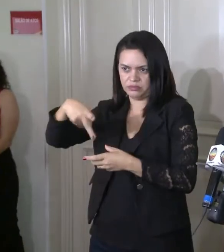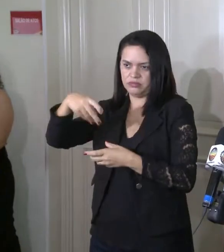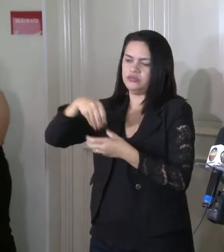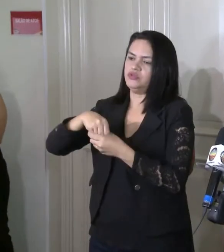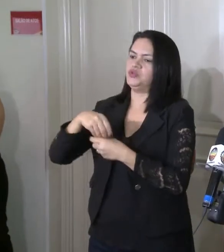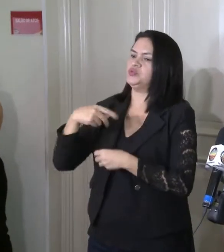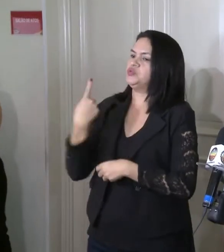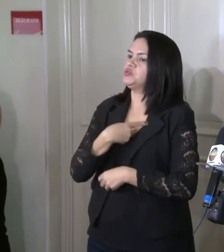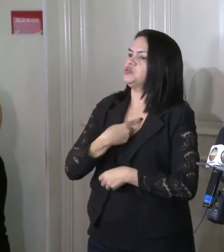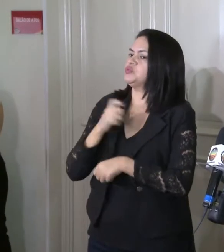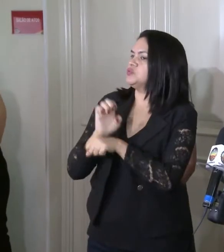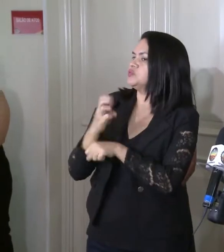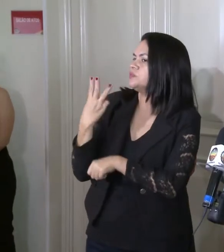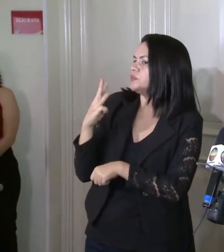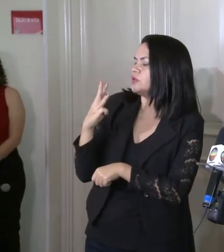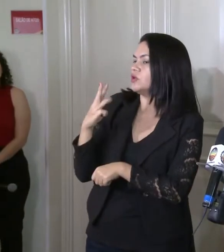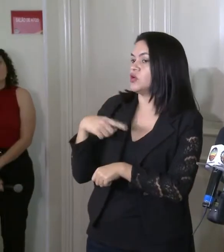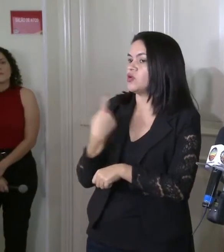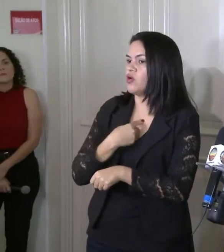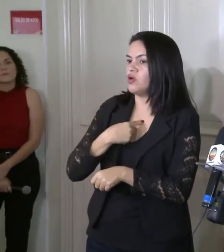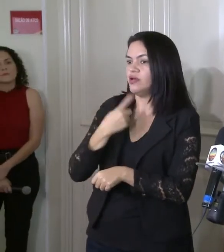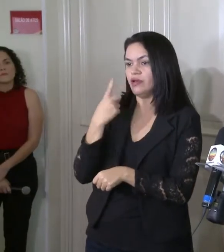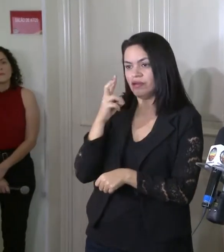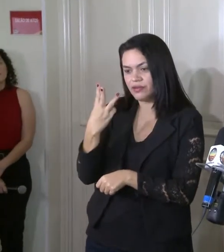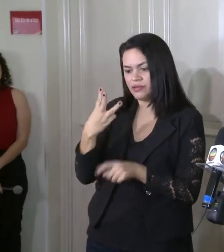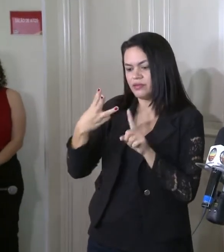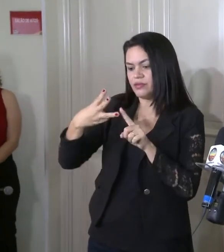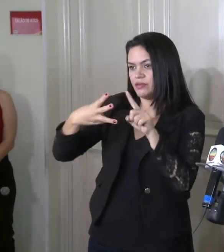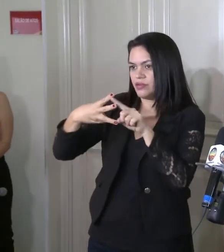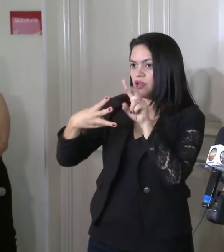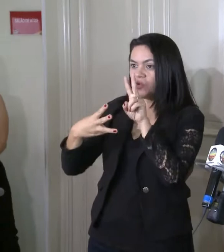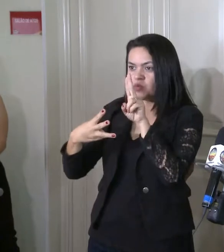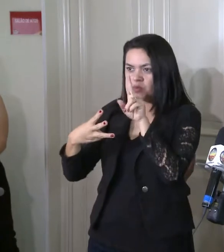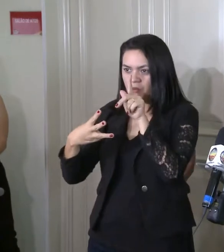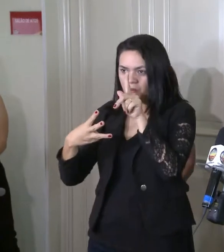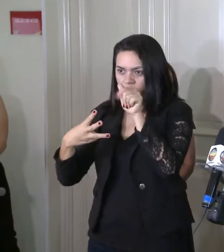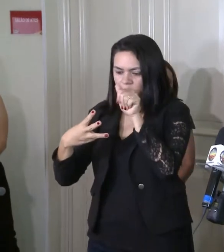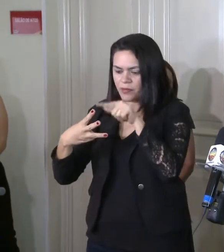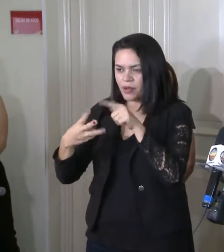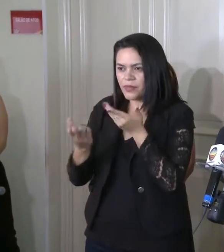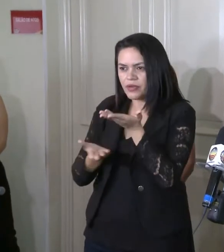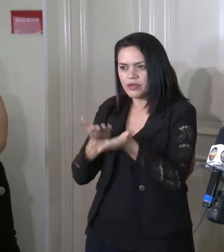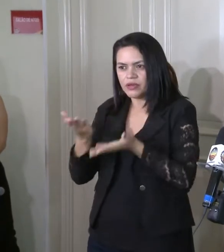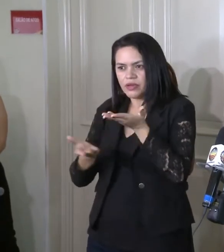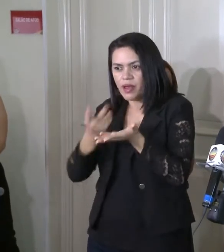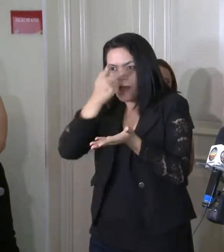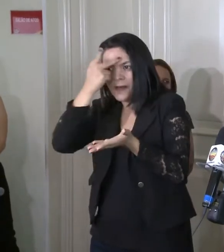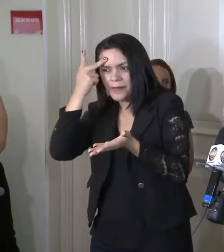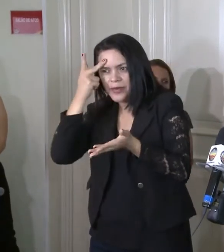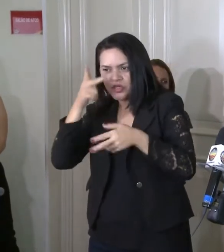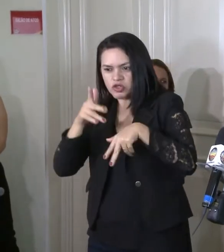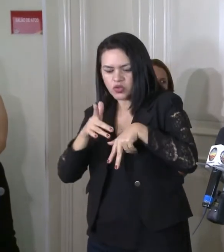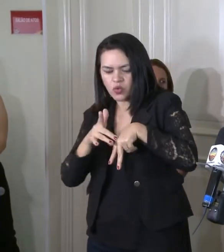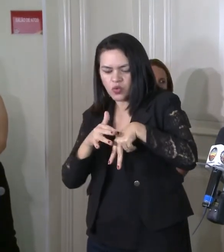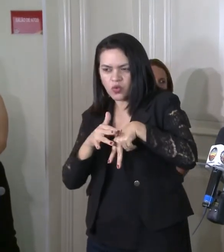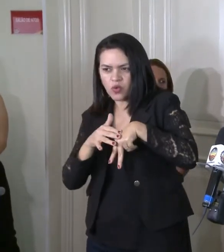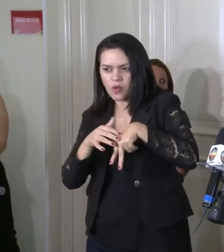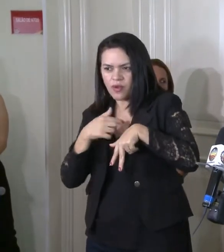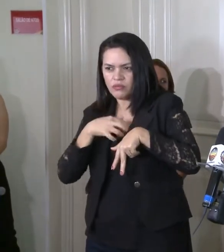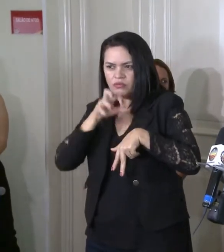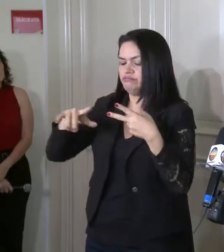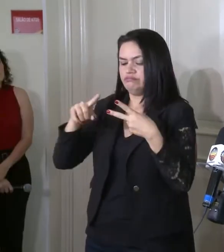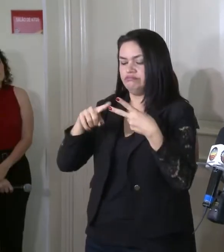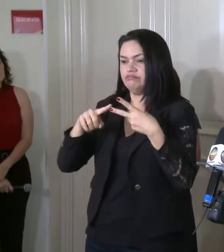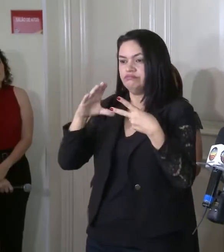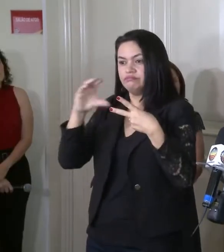nós deixamos três UPAs aqui da capital, que serão referências para atendimento de pacientes com síndromes respiratórias agudas